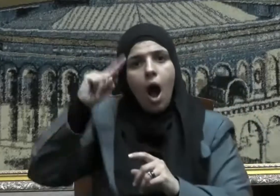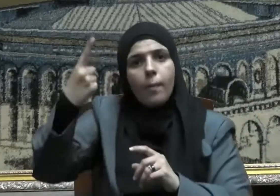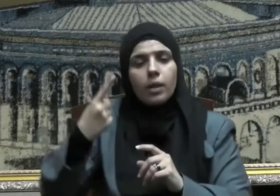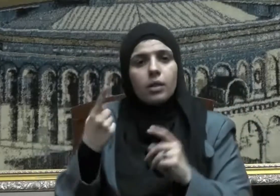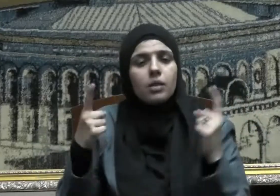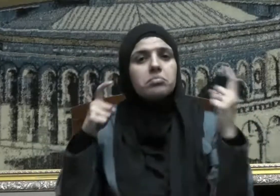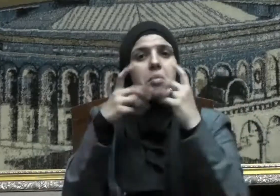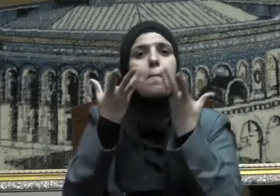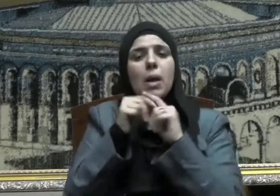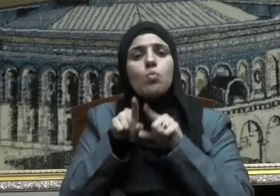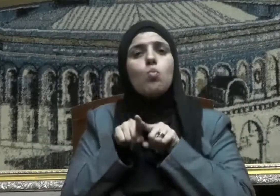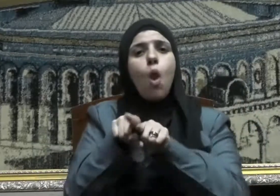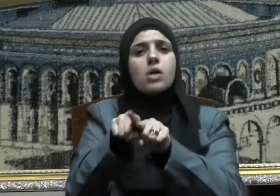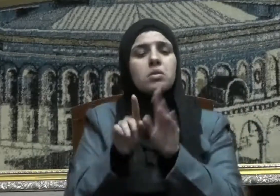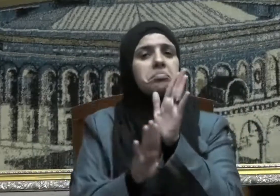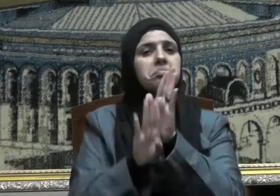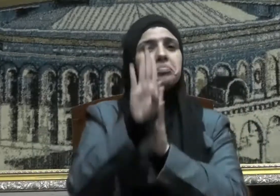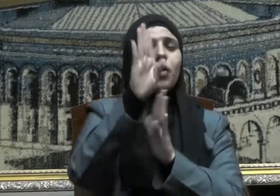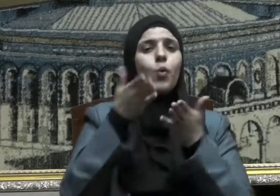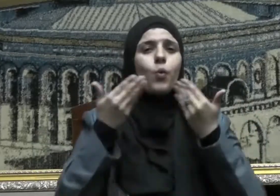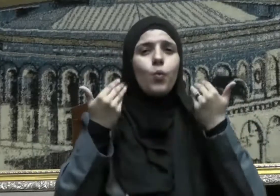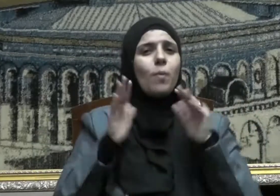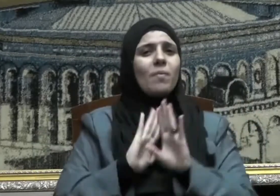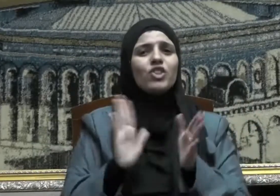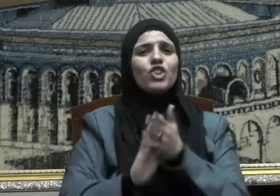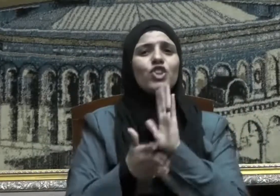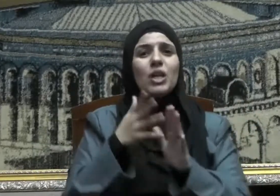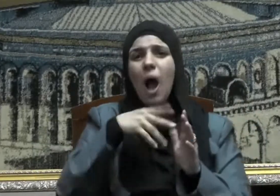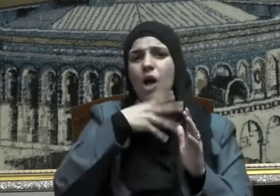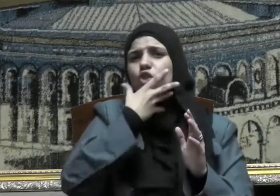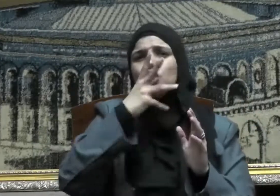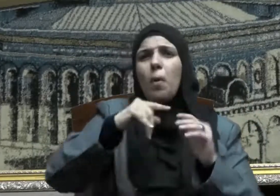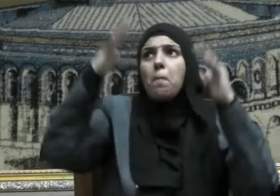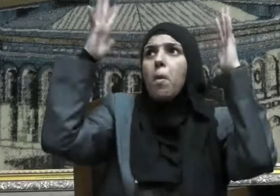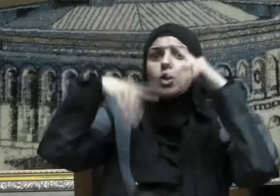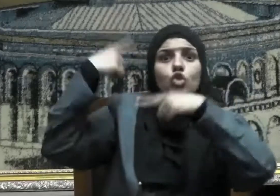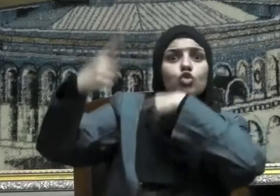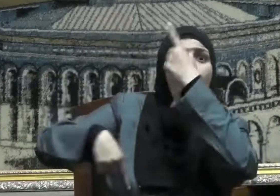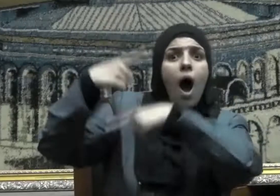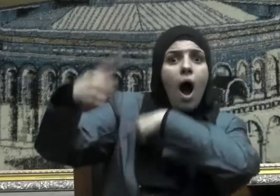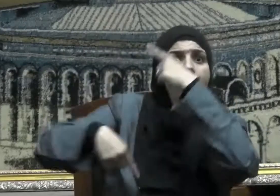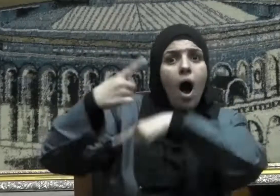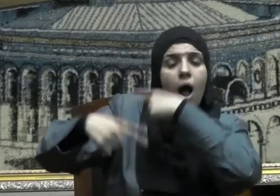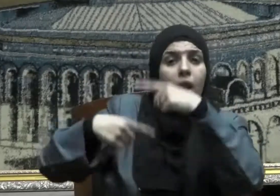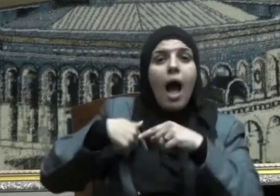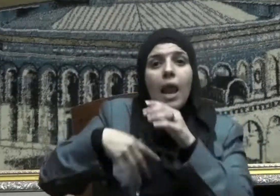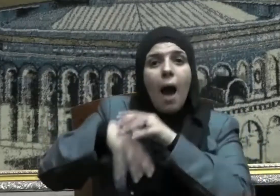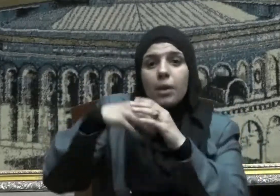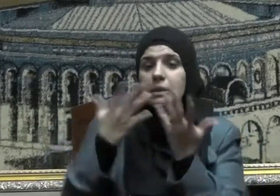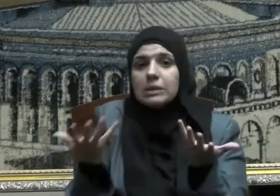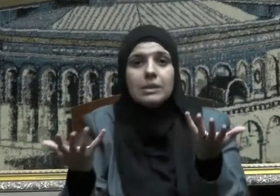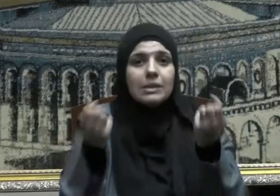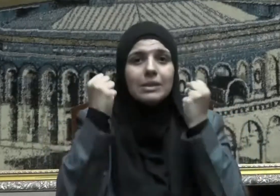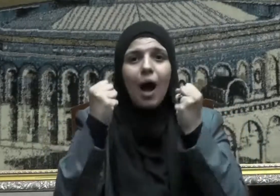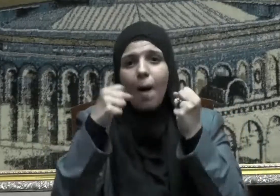وبما يؤدي إلى أن تكون كثرة كغثاء السيل فإن أي عاقل